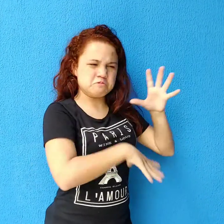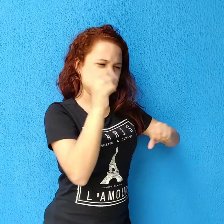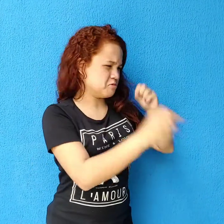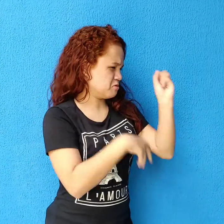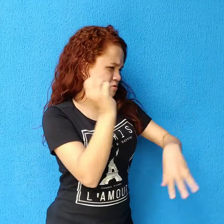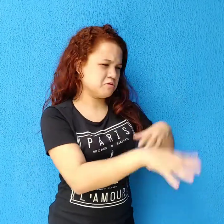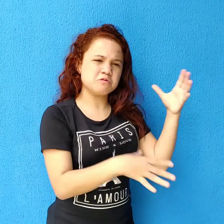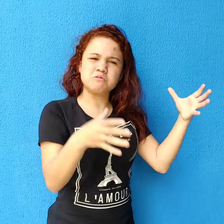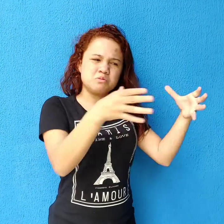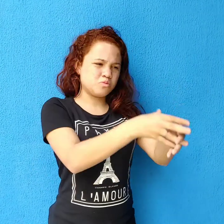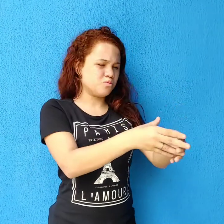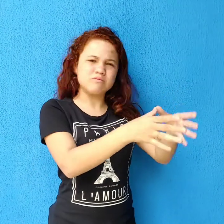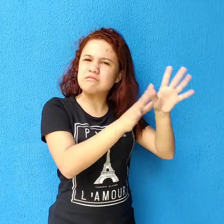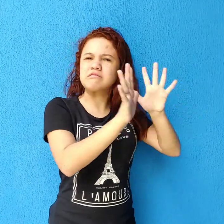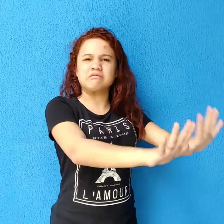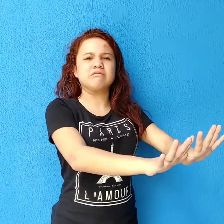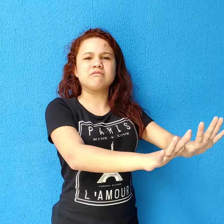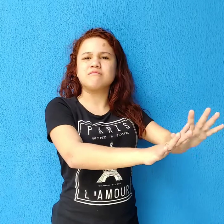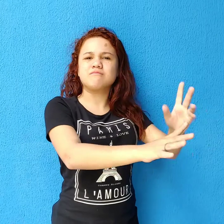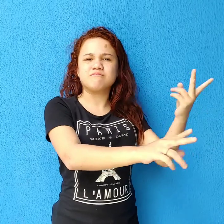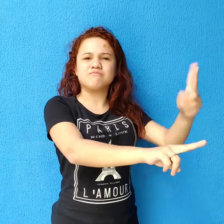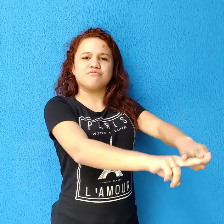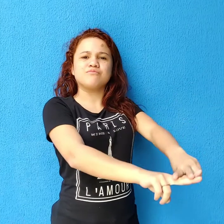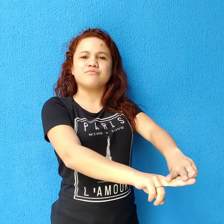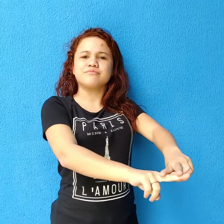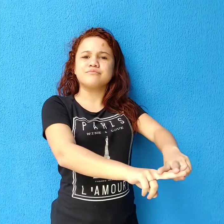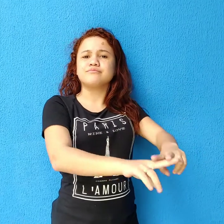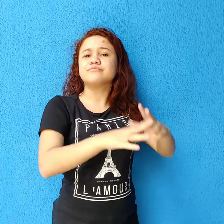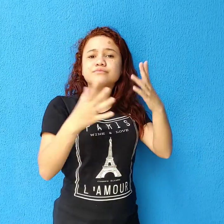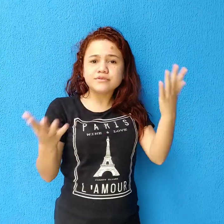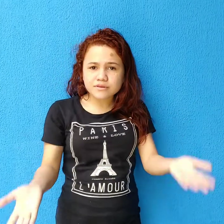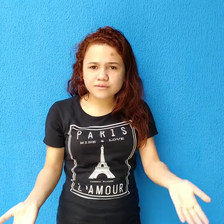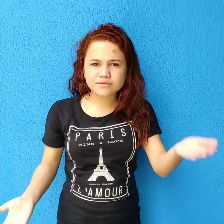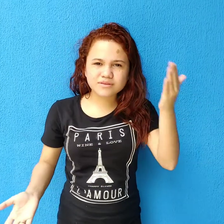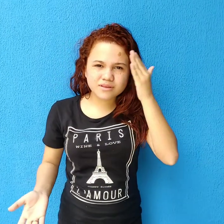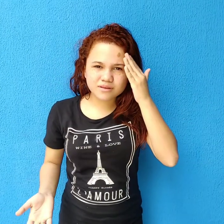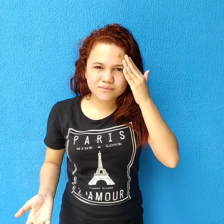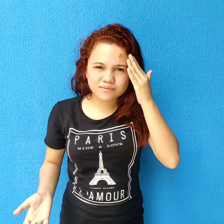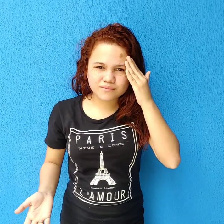mandou prendê-los em campos de concentração e eles usavam a fita azul.